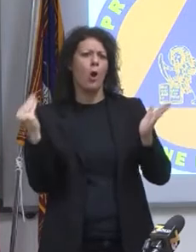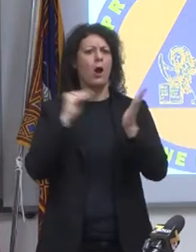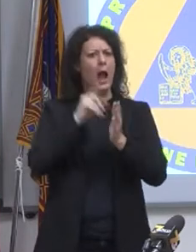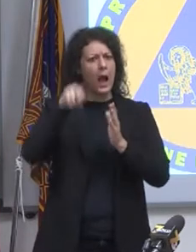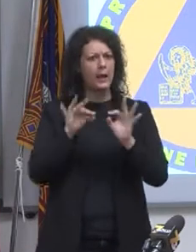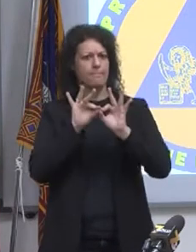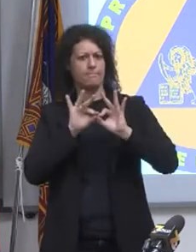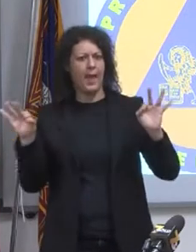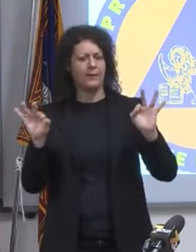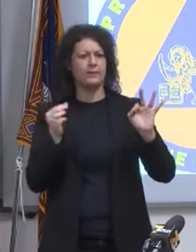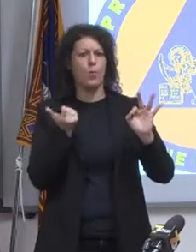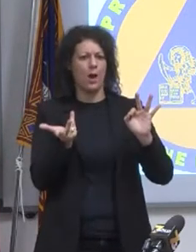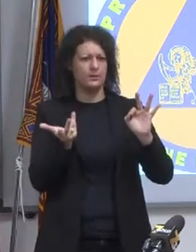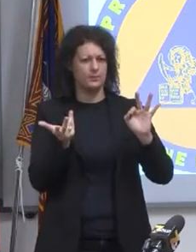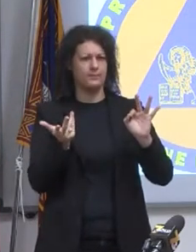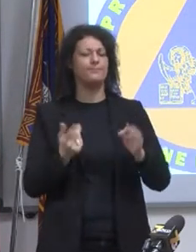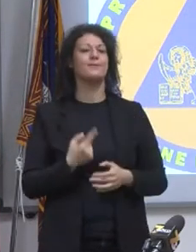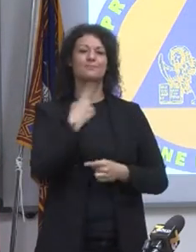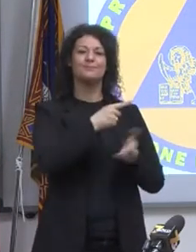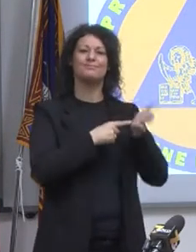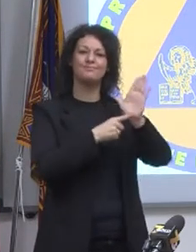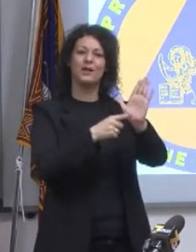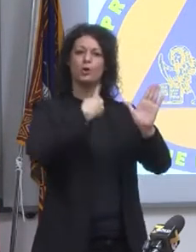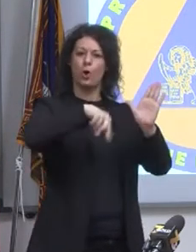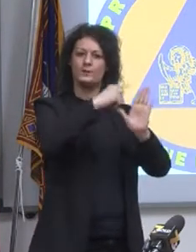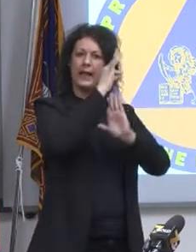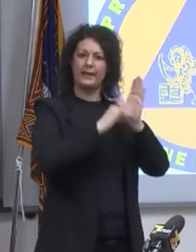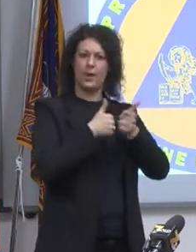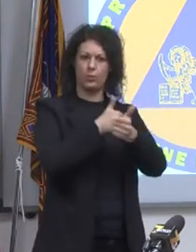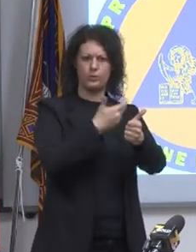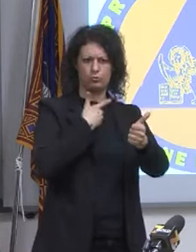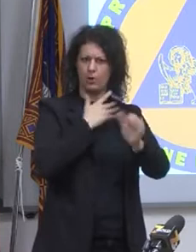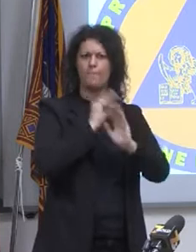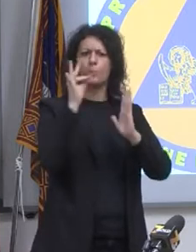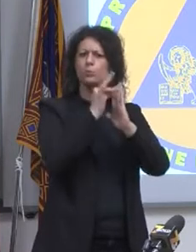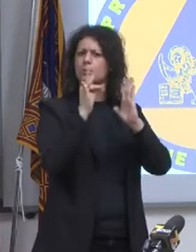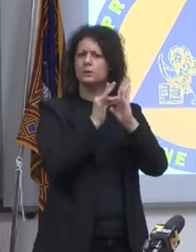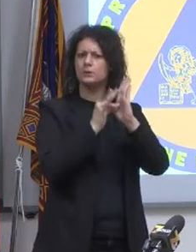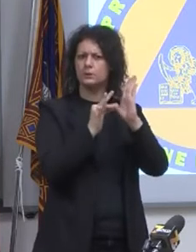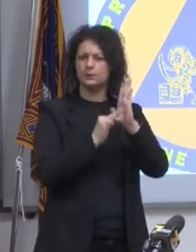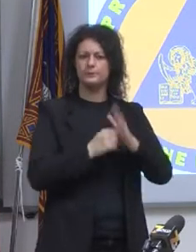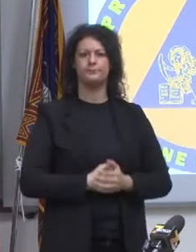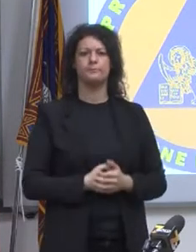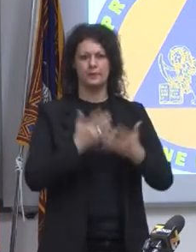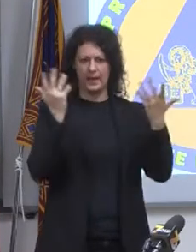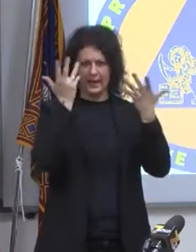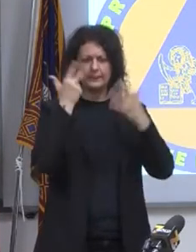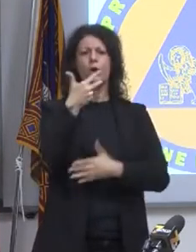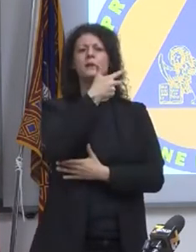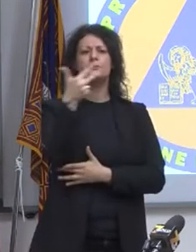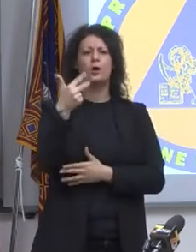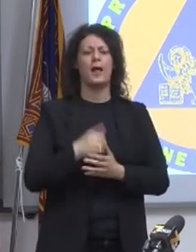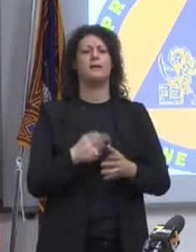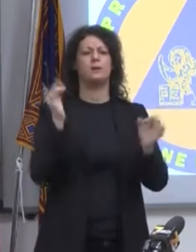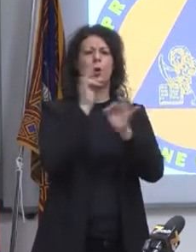sono tutte cartografate con punto per punto, dico, tanto per darvi un'idea, linee guida per ristorazione,